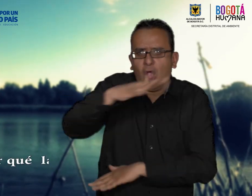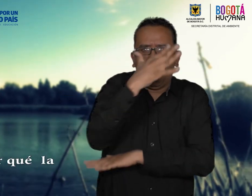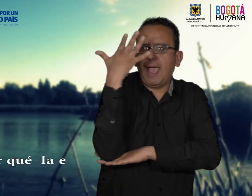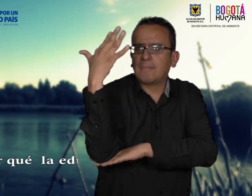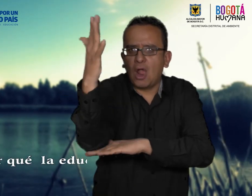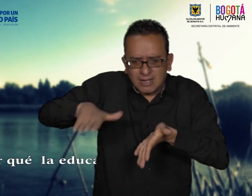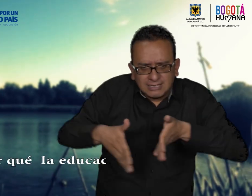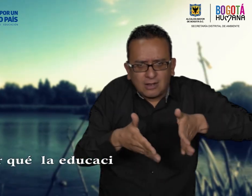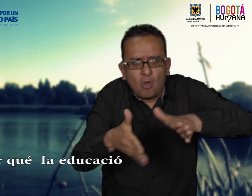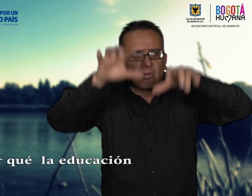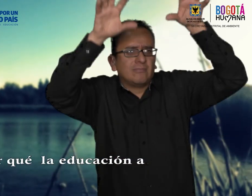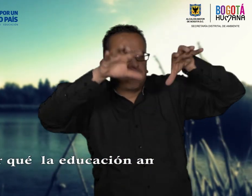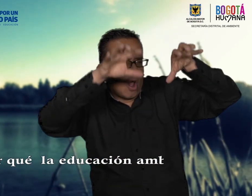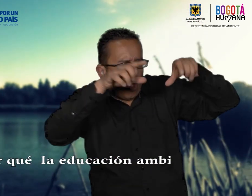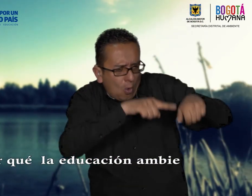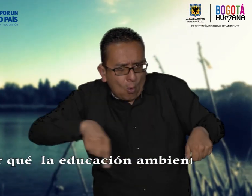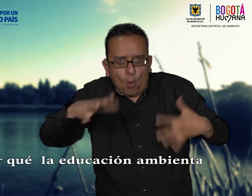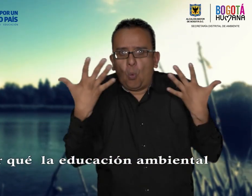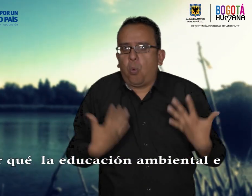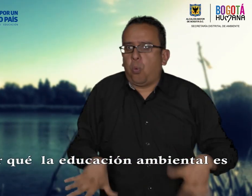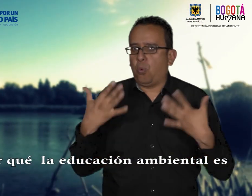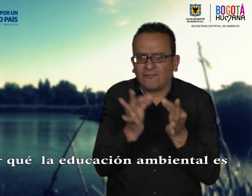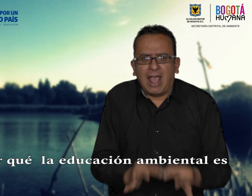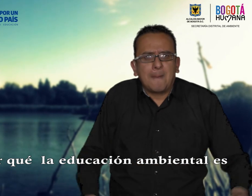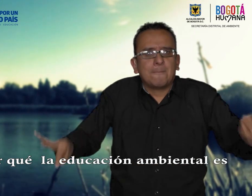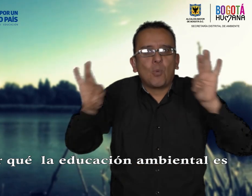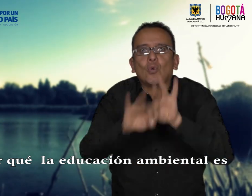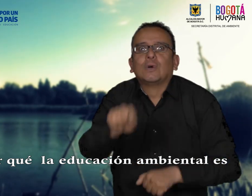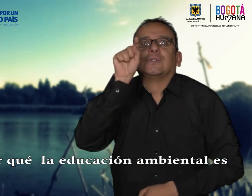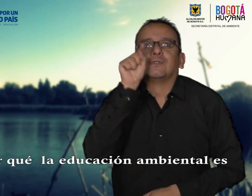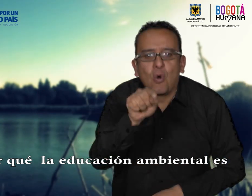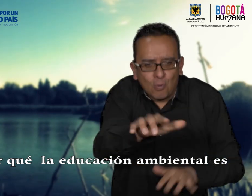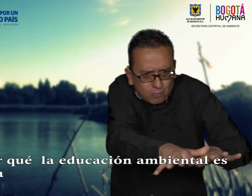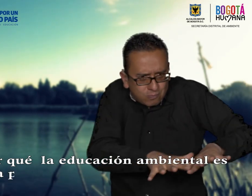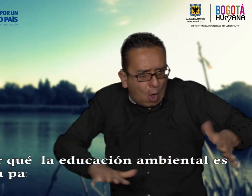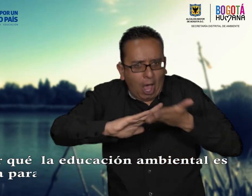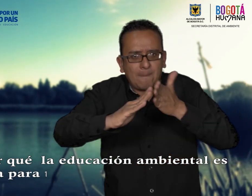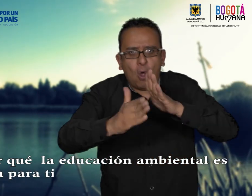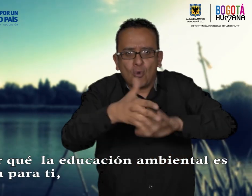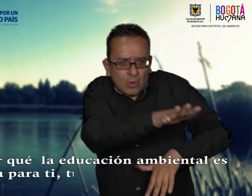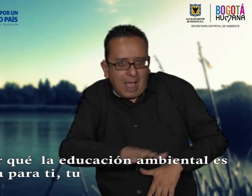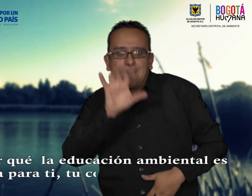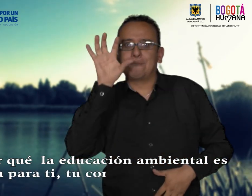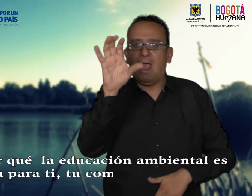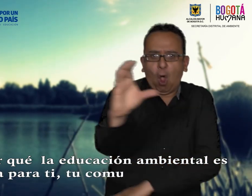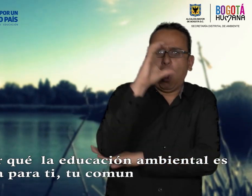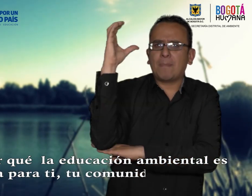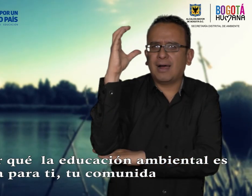¿Sabes por qué la educación ambiental es importante para ti, tu comunidad y tu país?